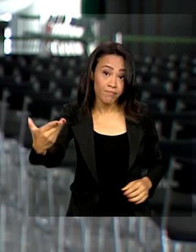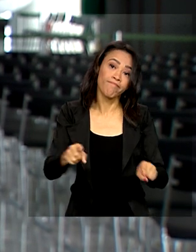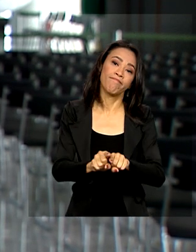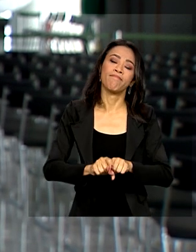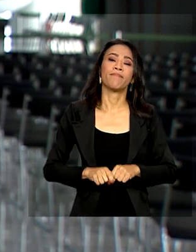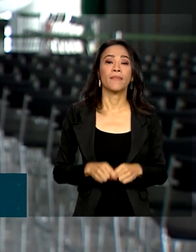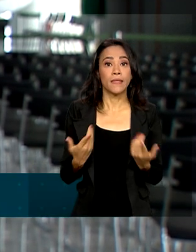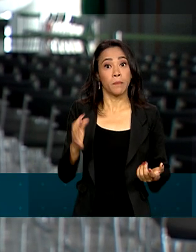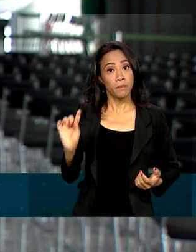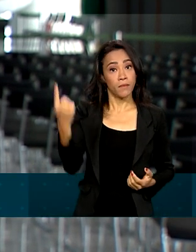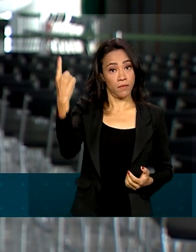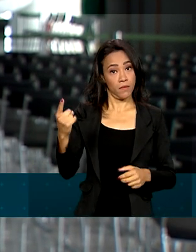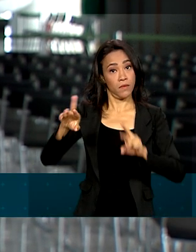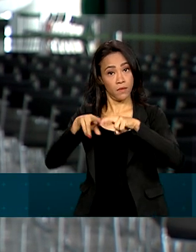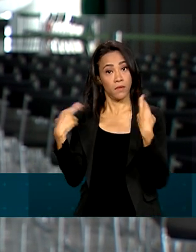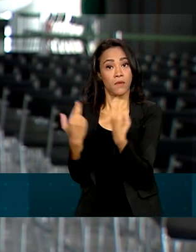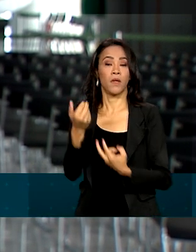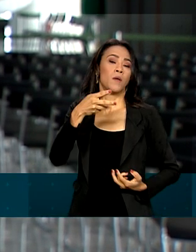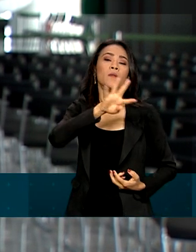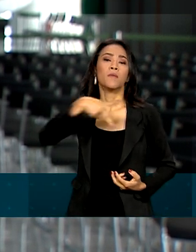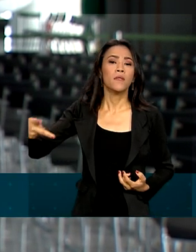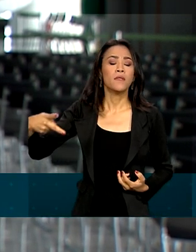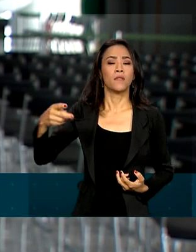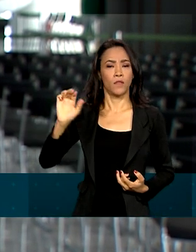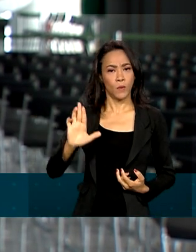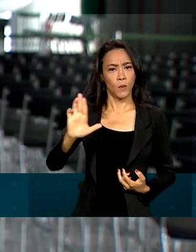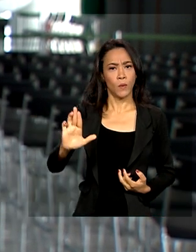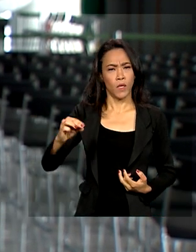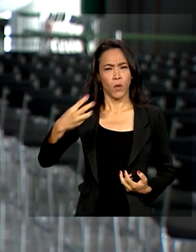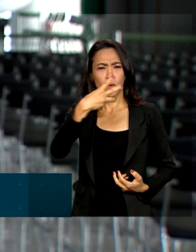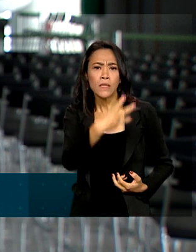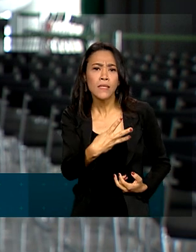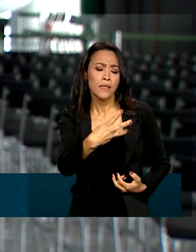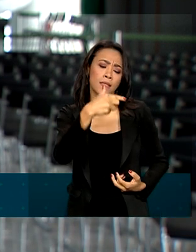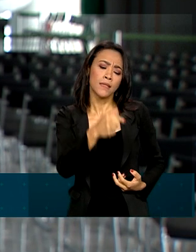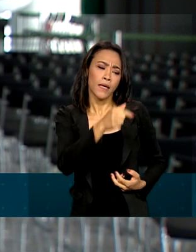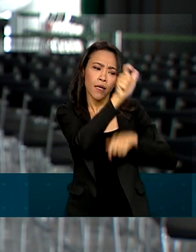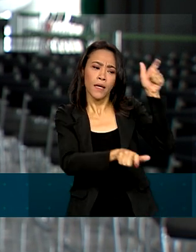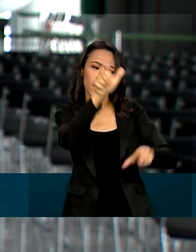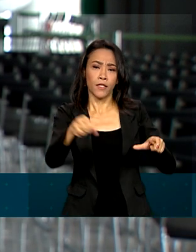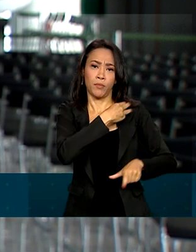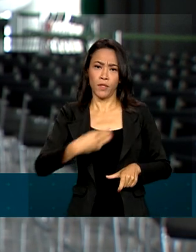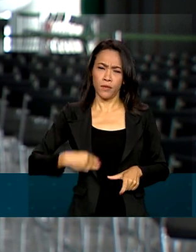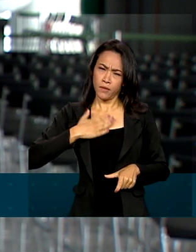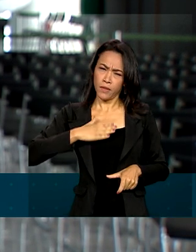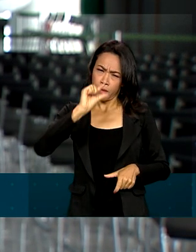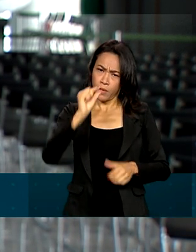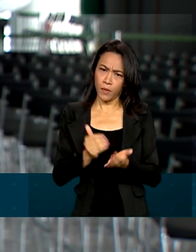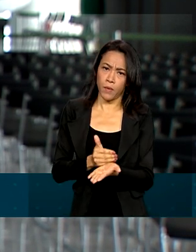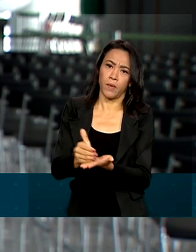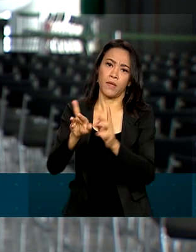É isso, né? A primeira reunião do presidente Lula com os 37 ministros começa daqui a pouco no Palácio do Planalto, às